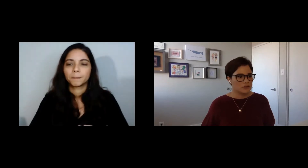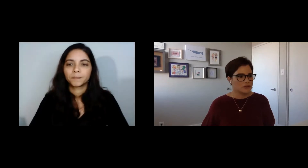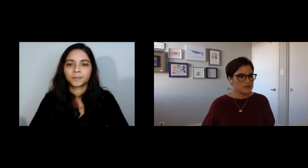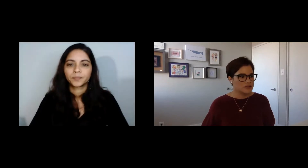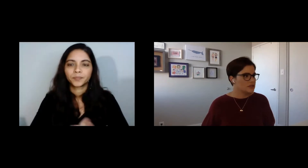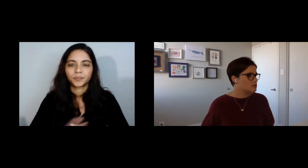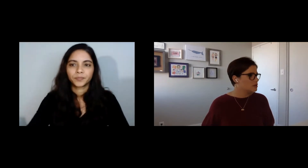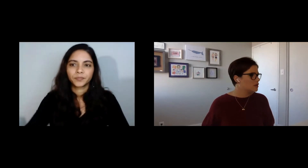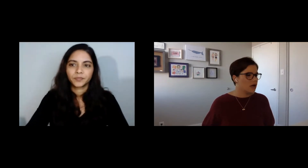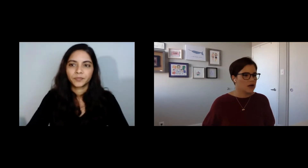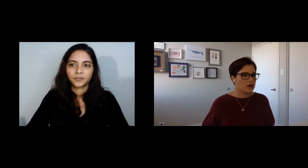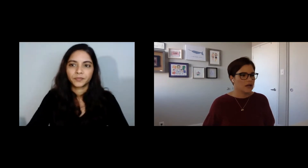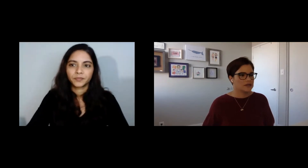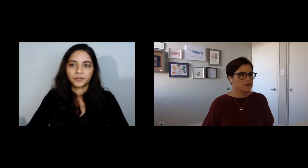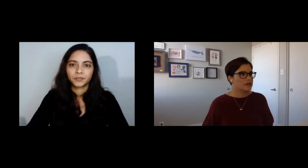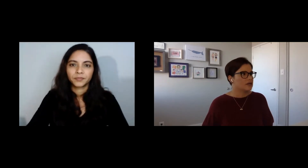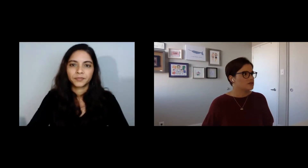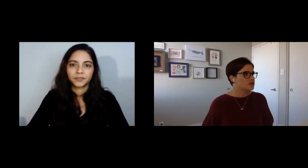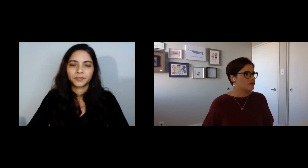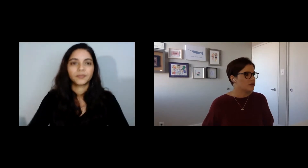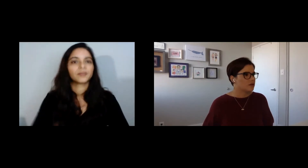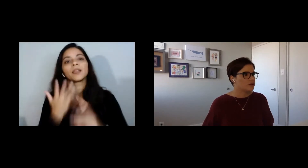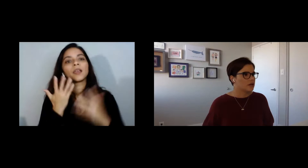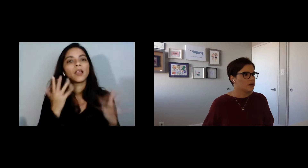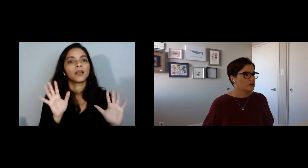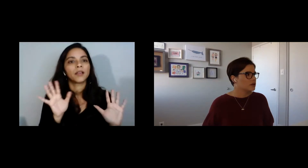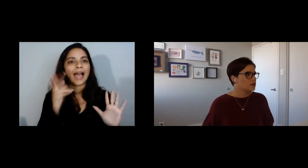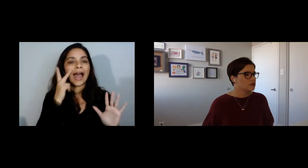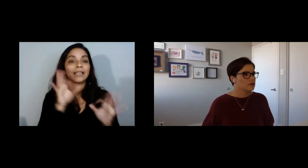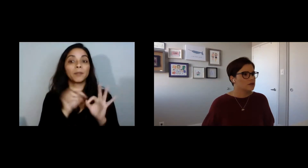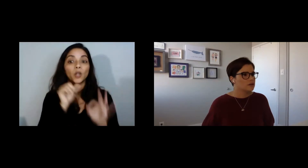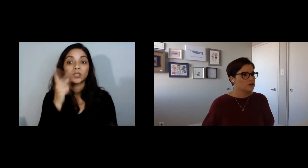entonces a la intérprete no se ve ok